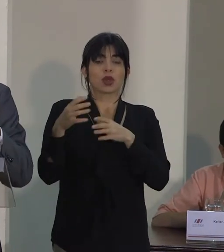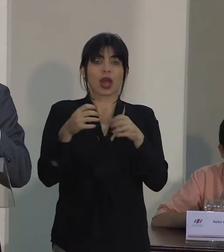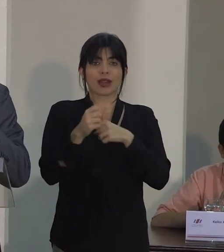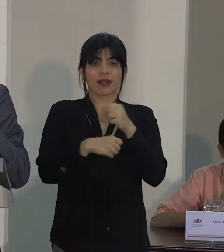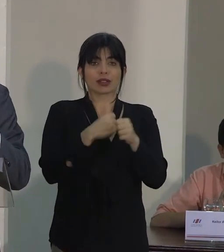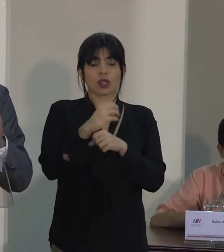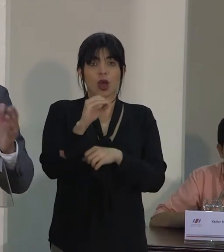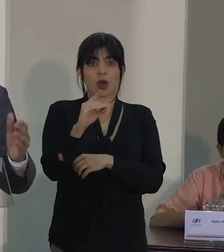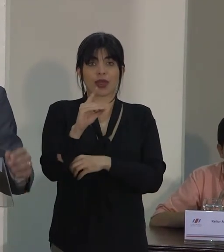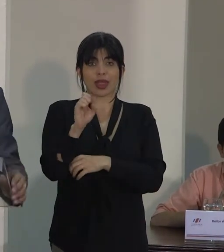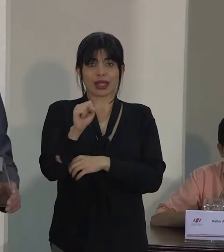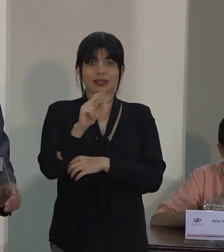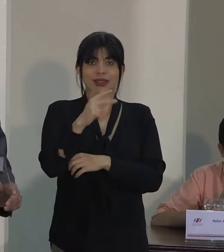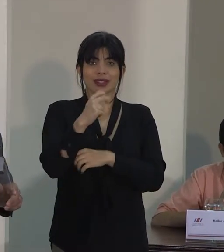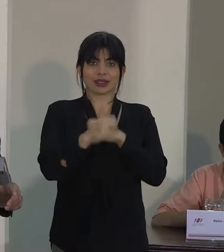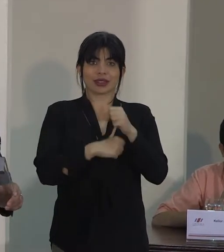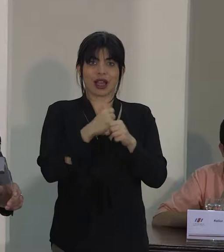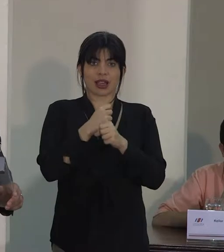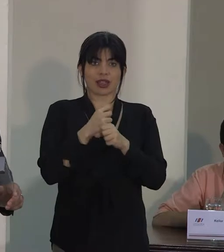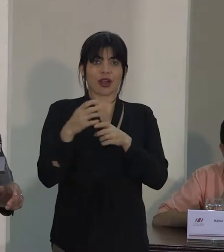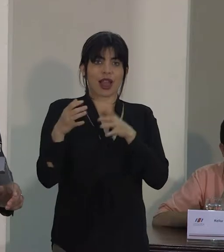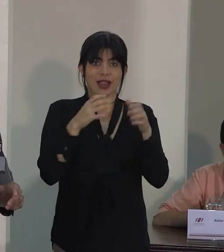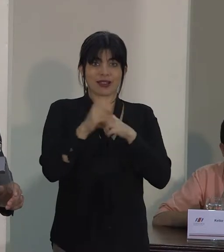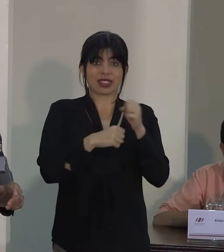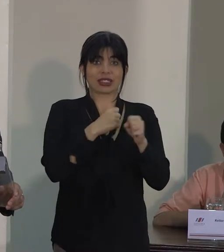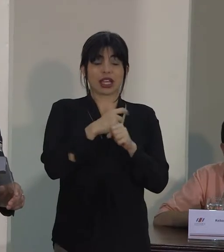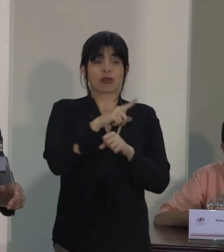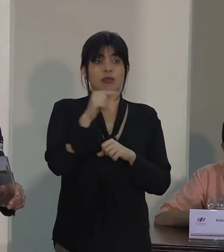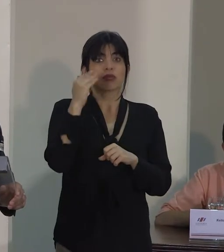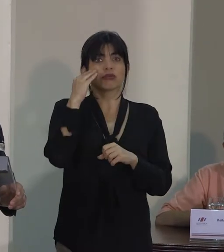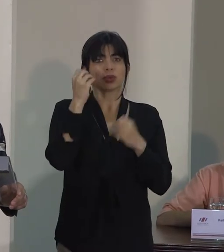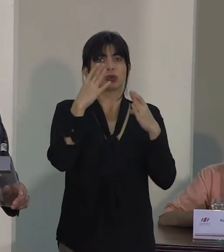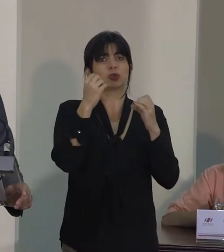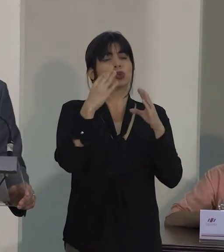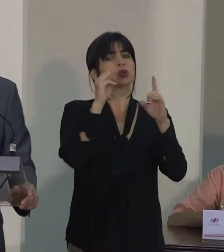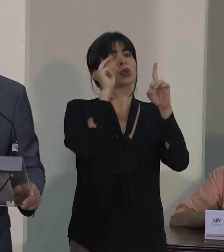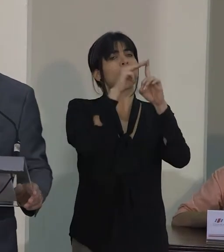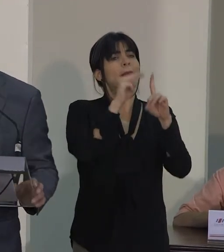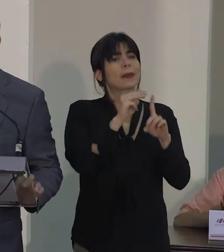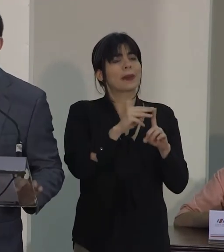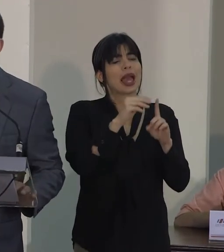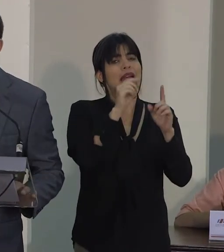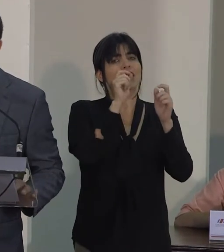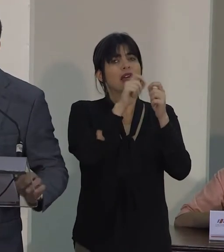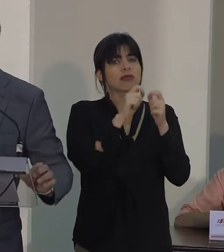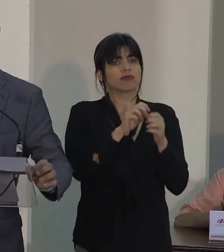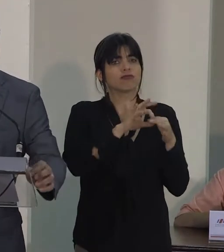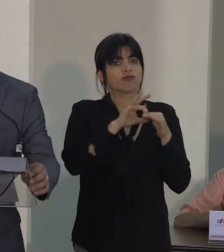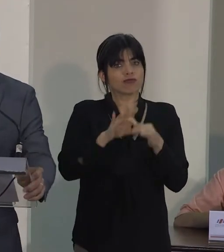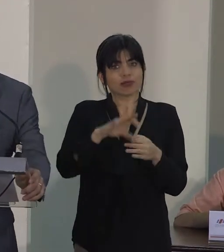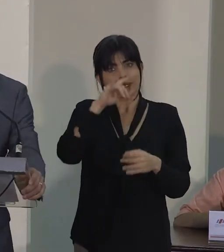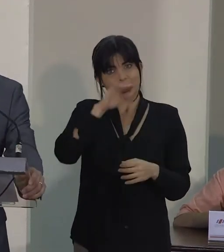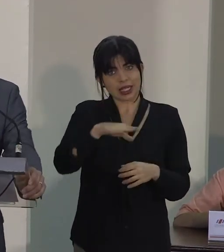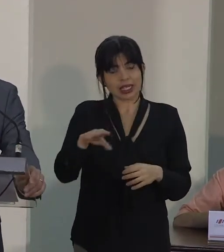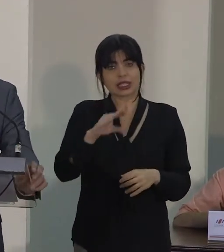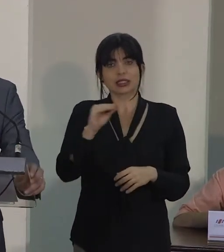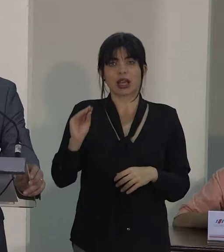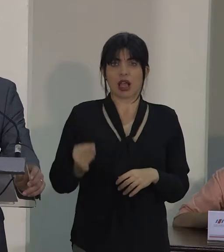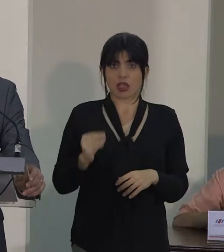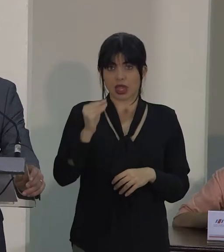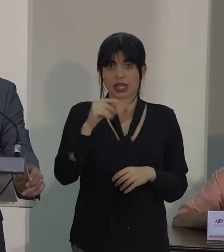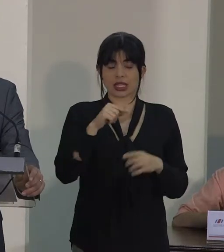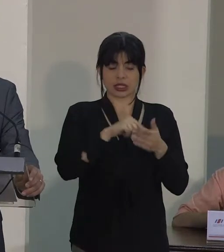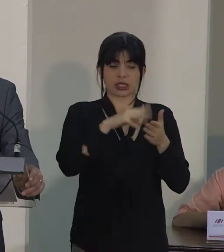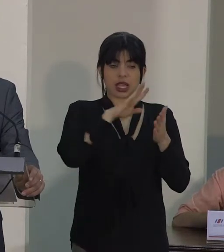ODS, si les recuerdo, acerca del elevado número de metas e indicadores relacionados con la niñez y la adolescencia